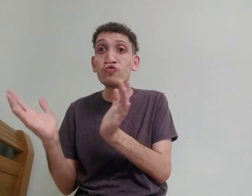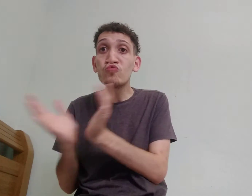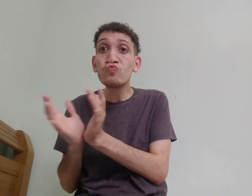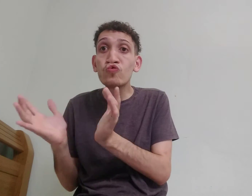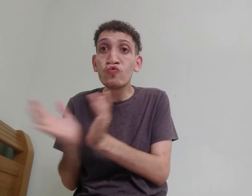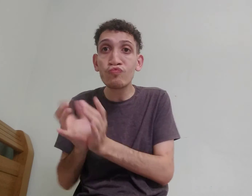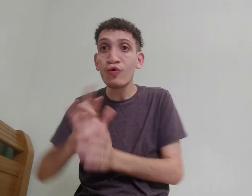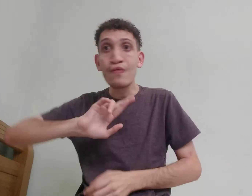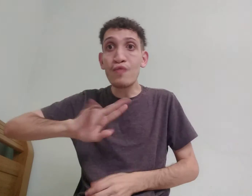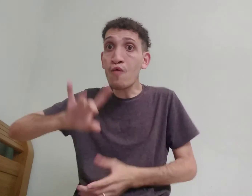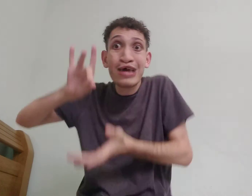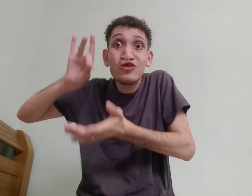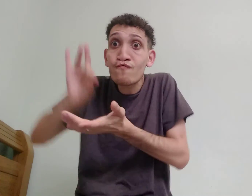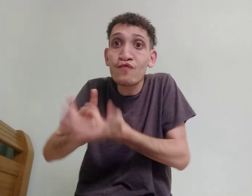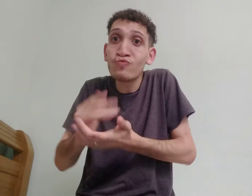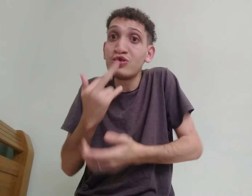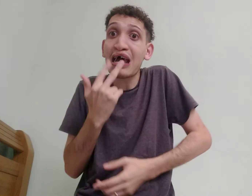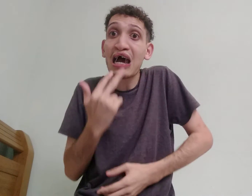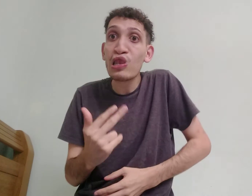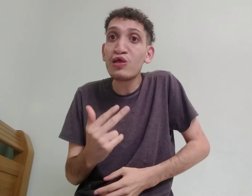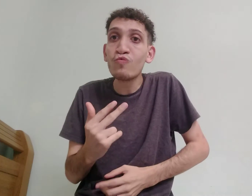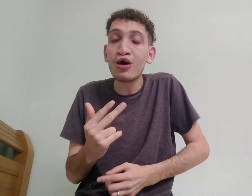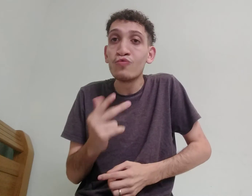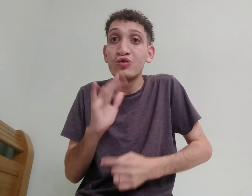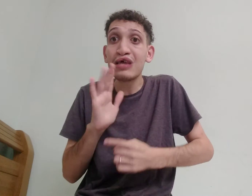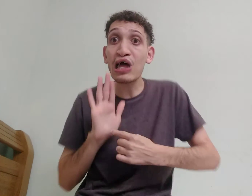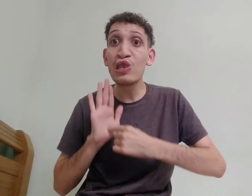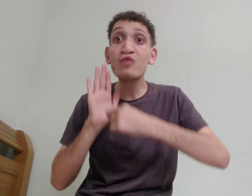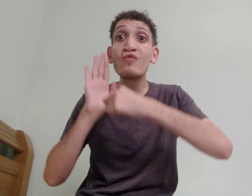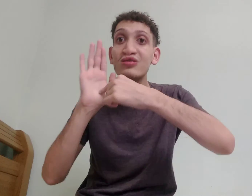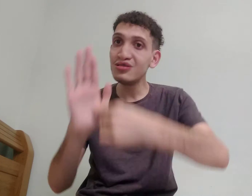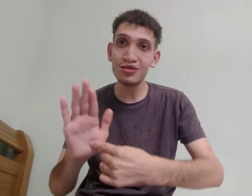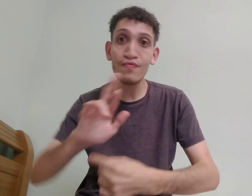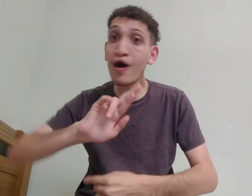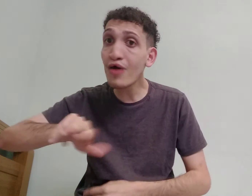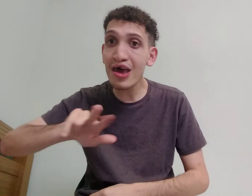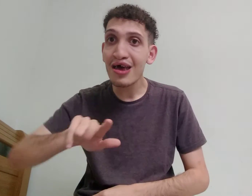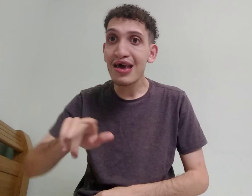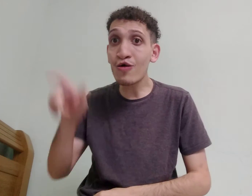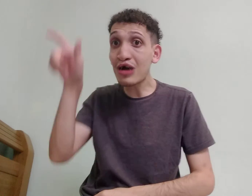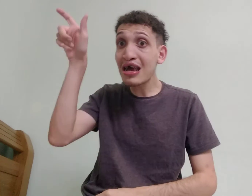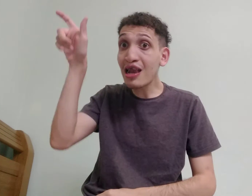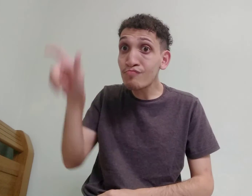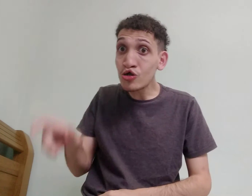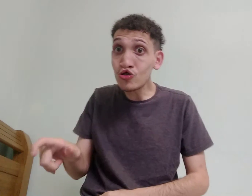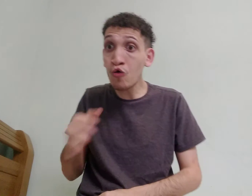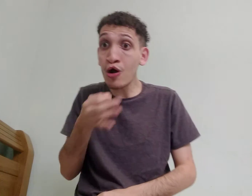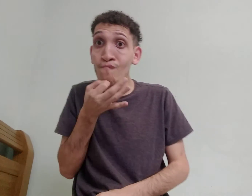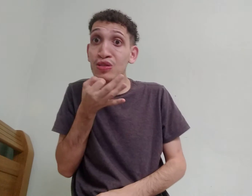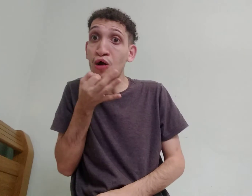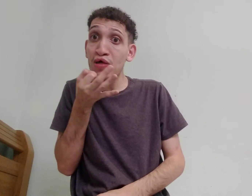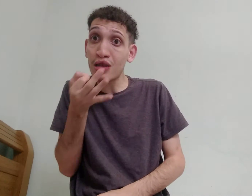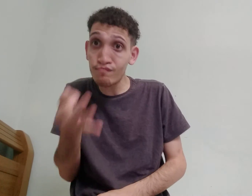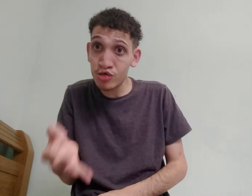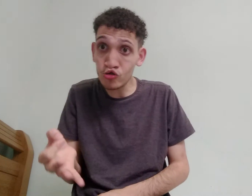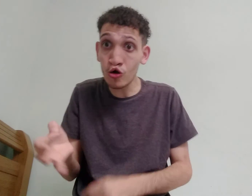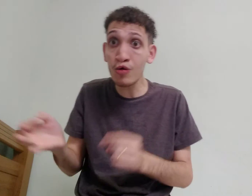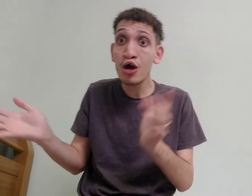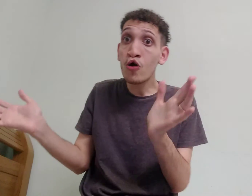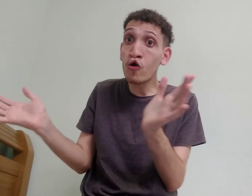grupo, não é de fato que é a língua, porque é a língua disso, não é, é aquela pessoa, opinião daquela pessoa, quando aquele